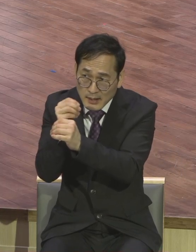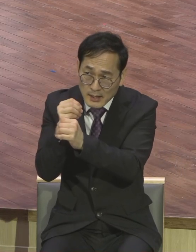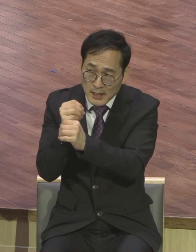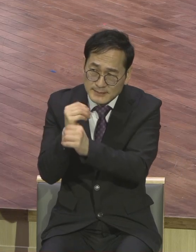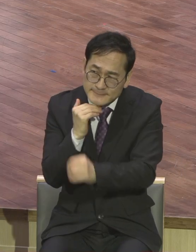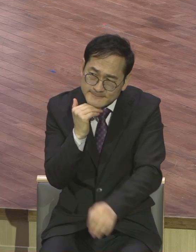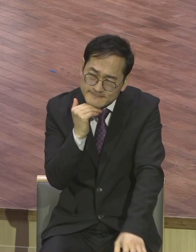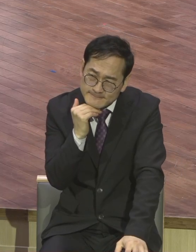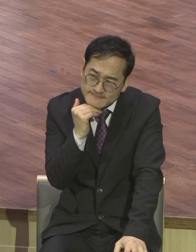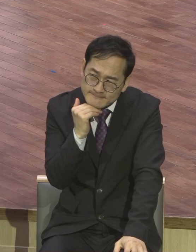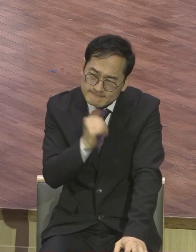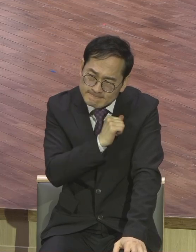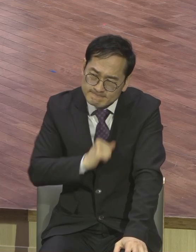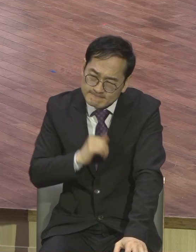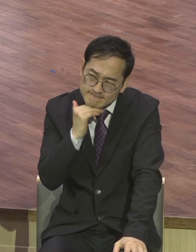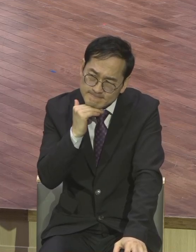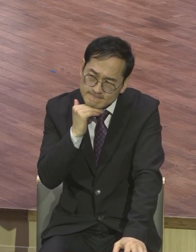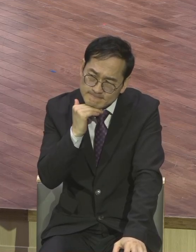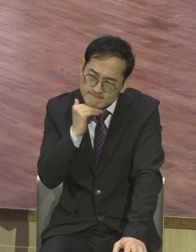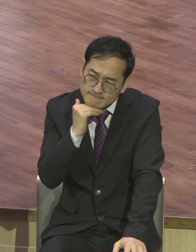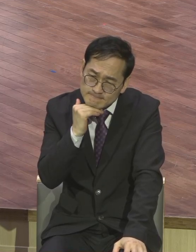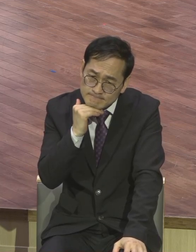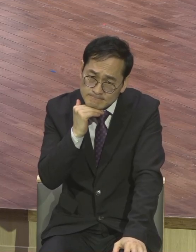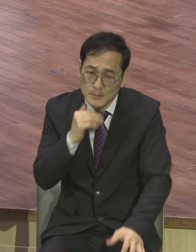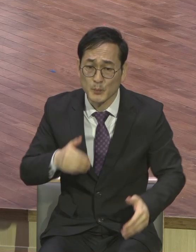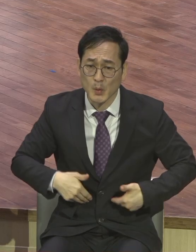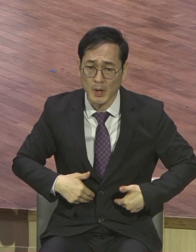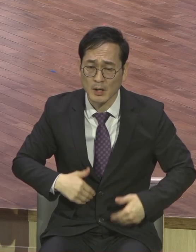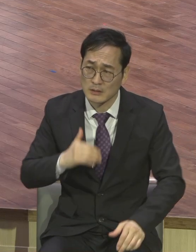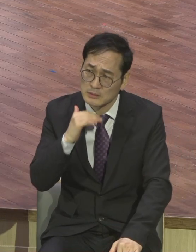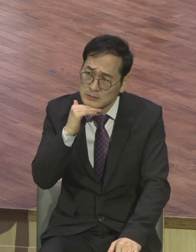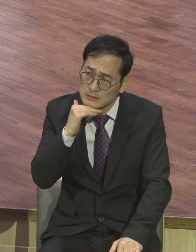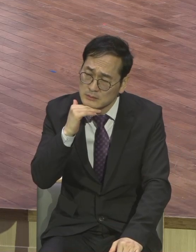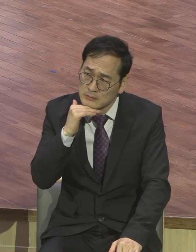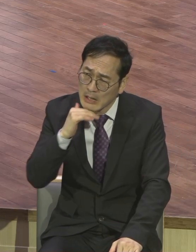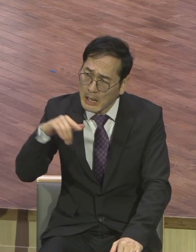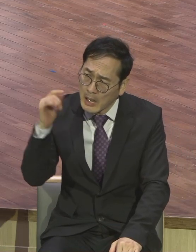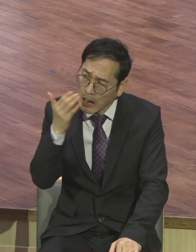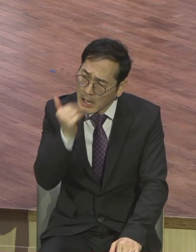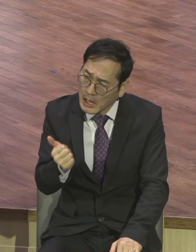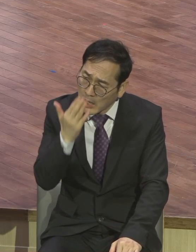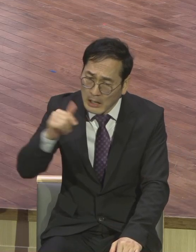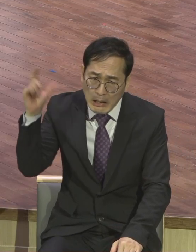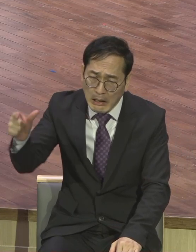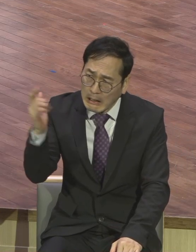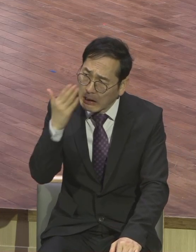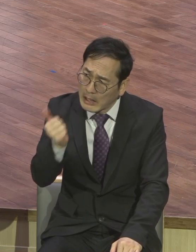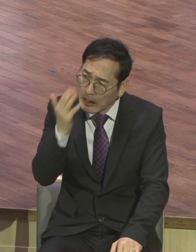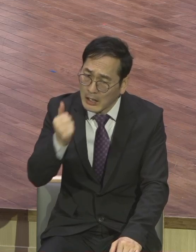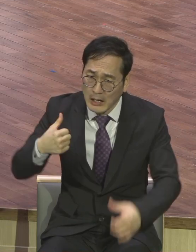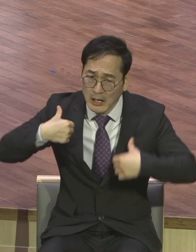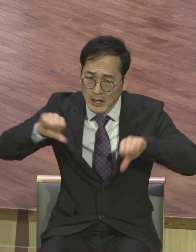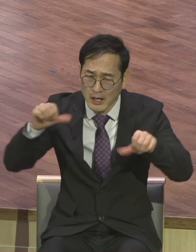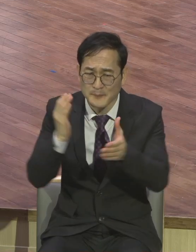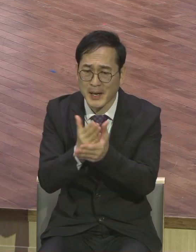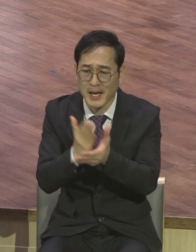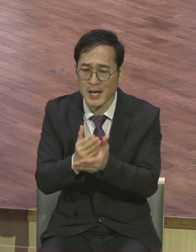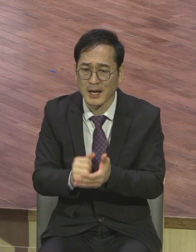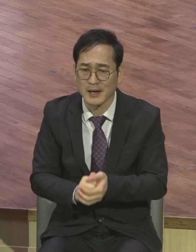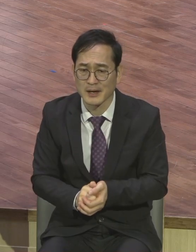맺히지 왜 맺혀지지 않느냐 중간에 자꾸 원망하면 여러분 별을 심어놓고 기다려야 돼요 그럼